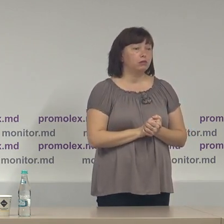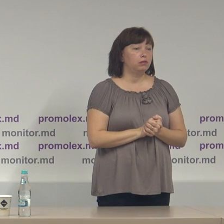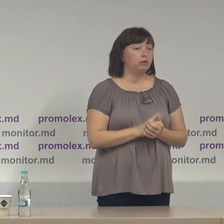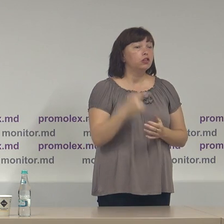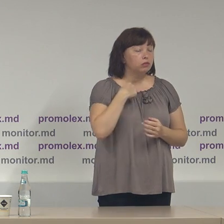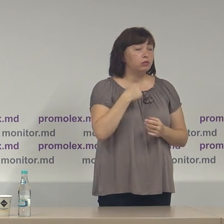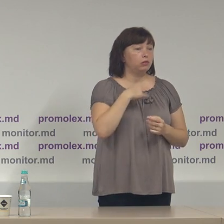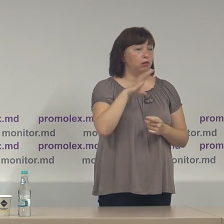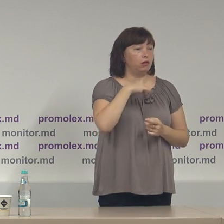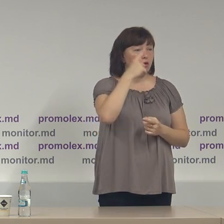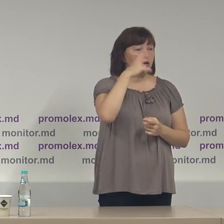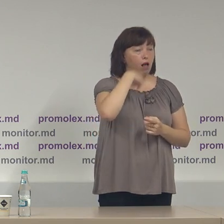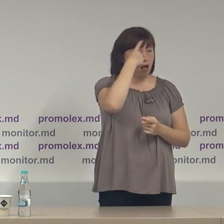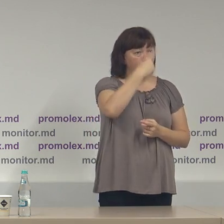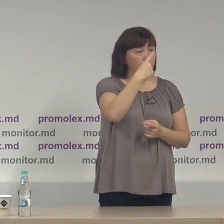anunțat